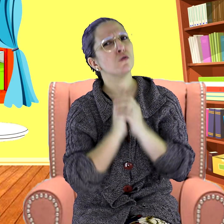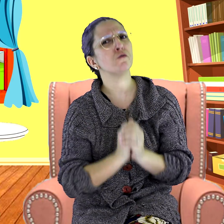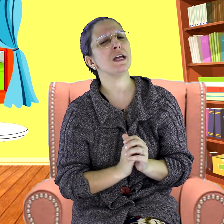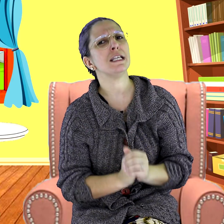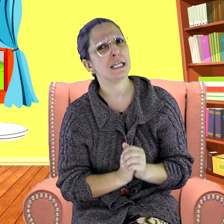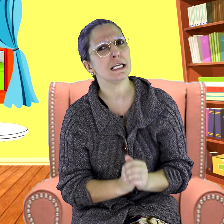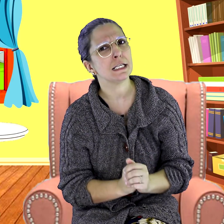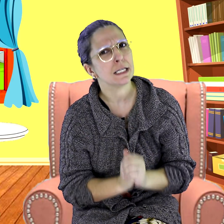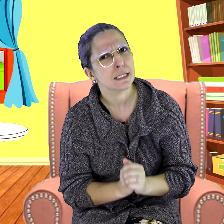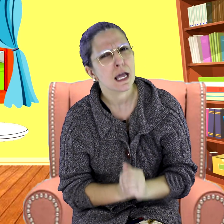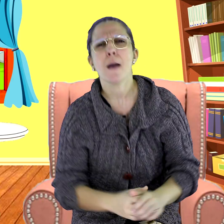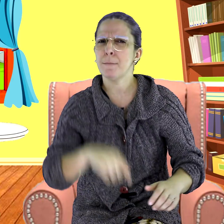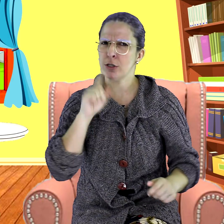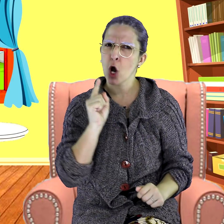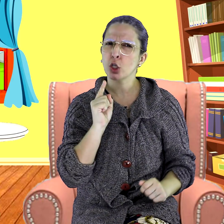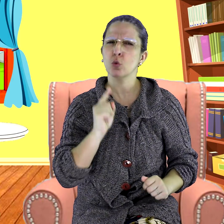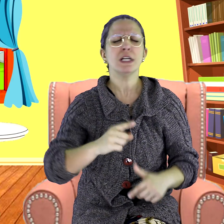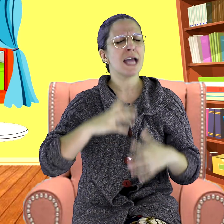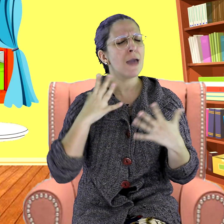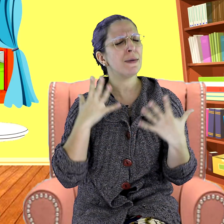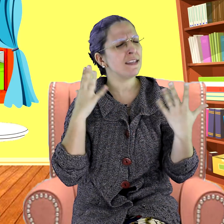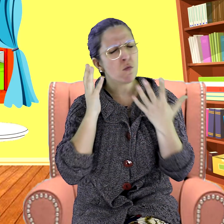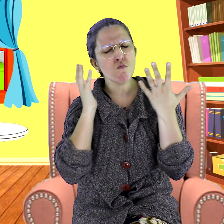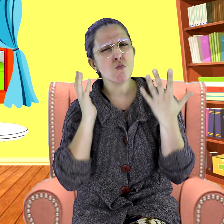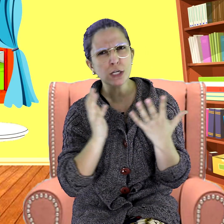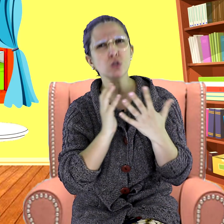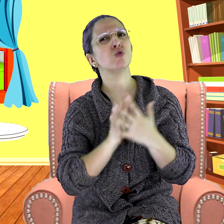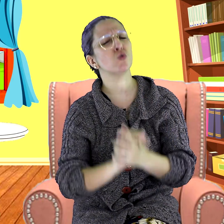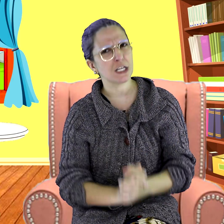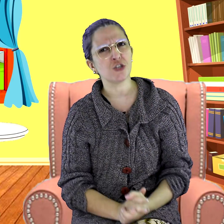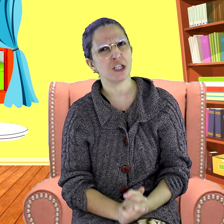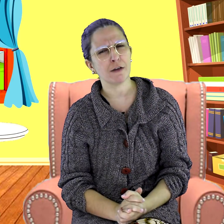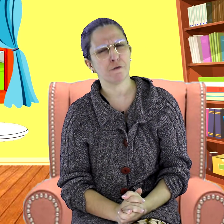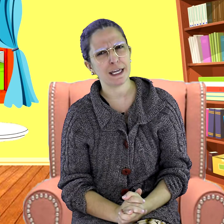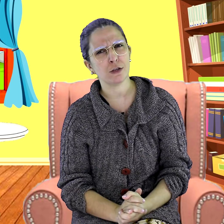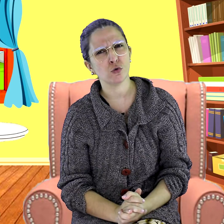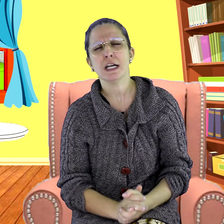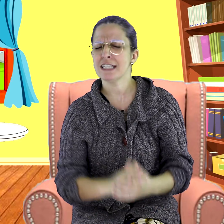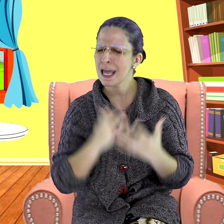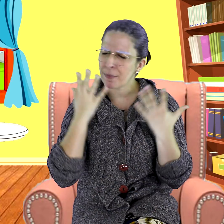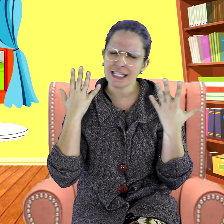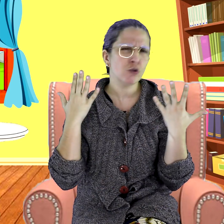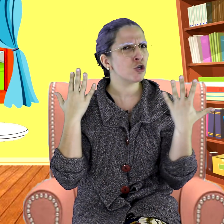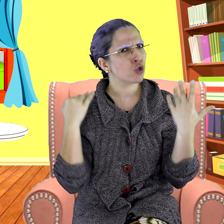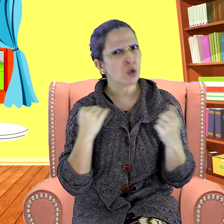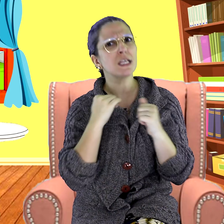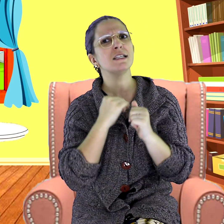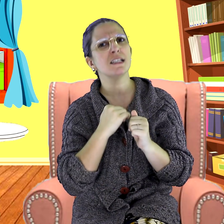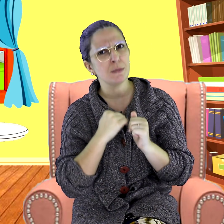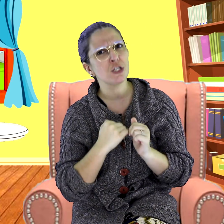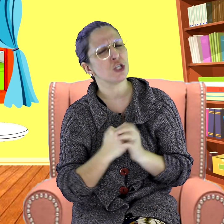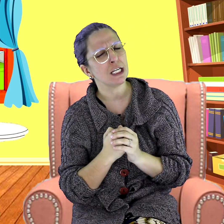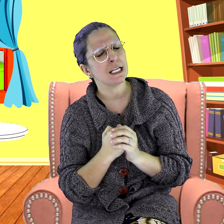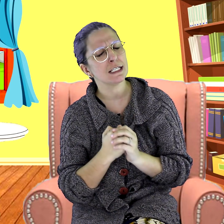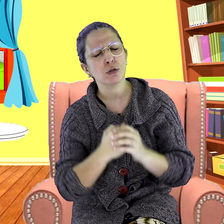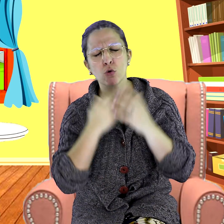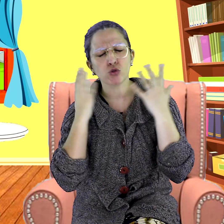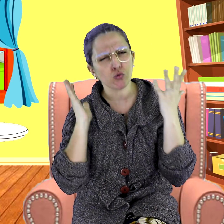felizes. Pinóquio se arrependeu muito do que tinha feito. Se arrependeu de todas as mentiras e contou